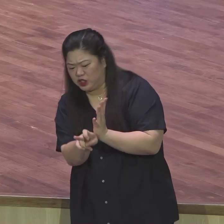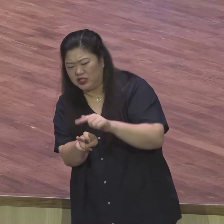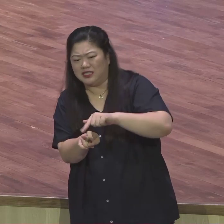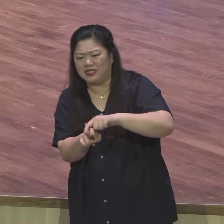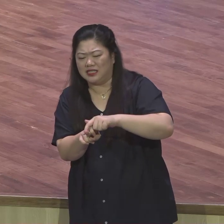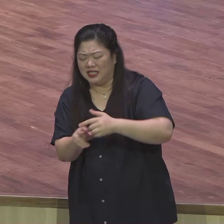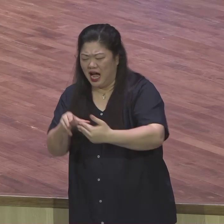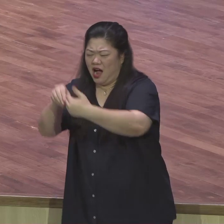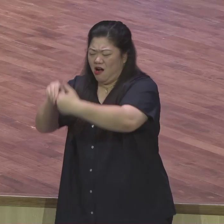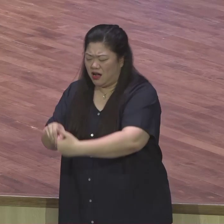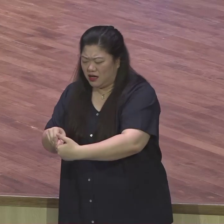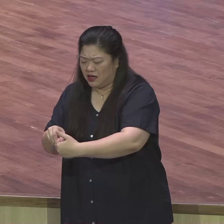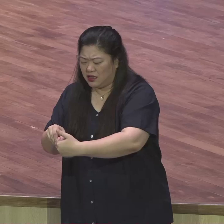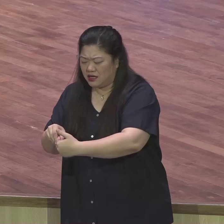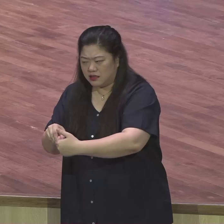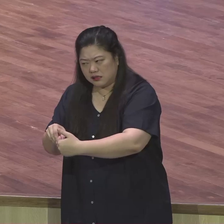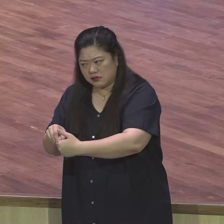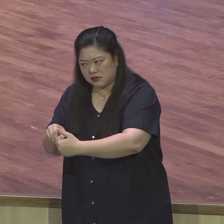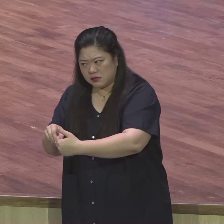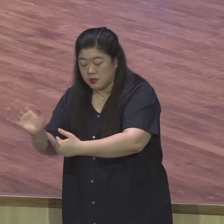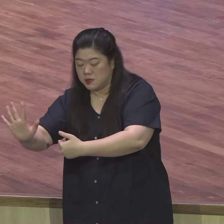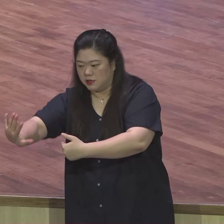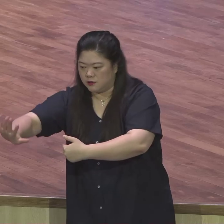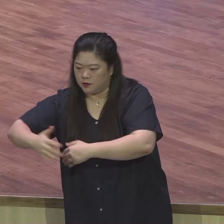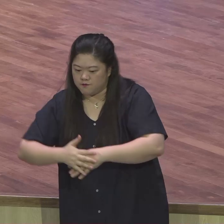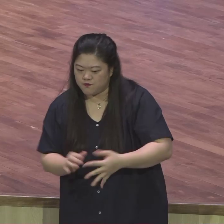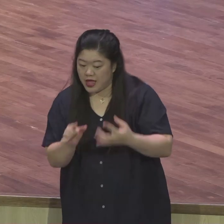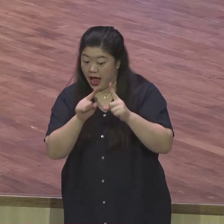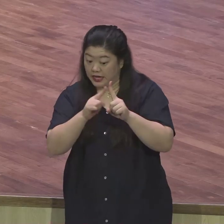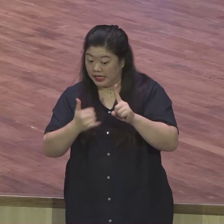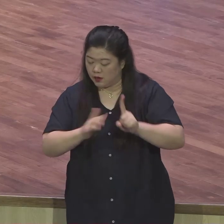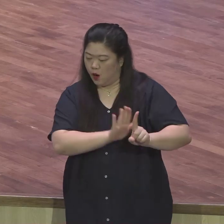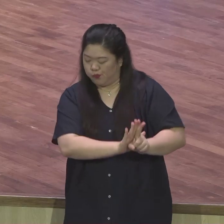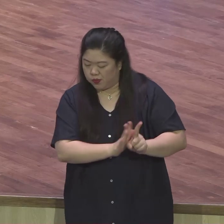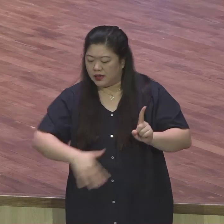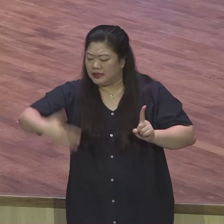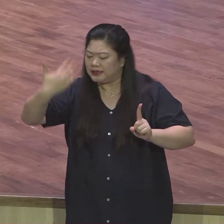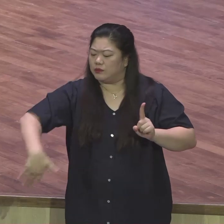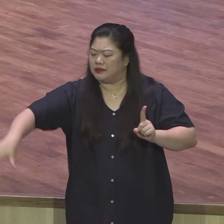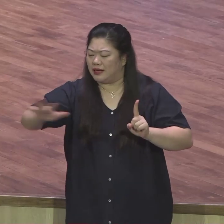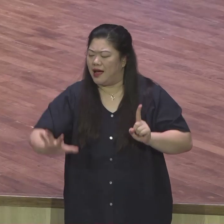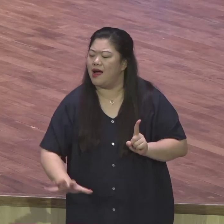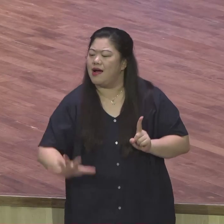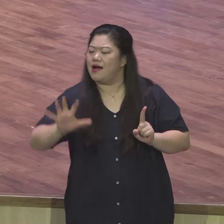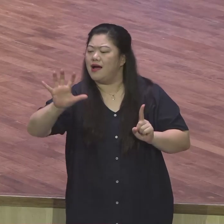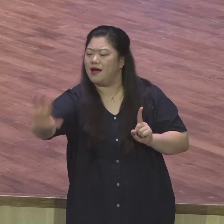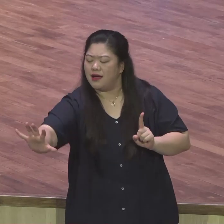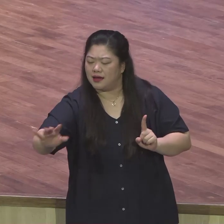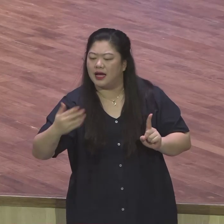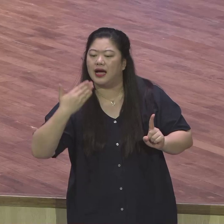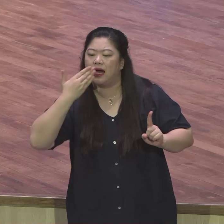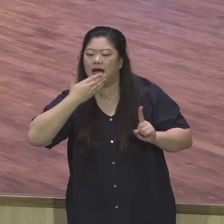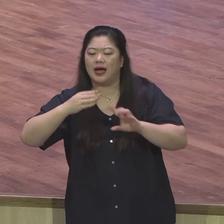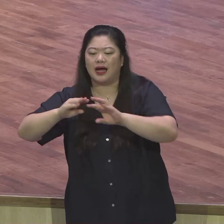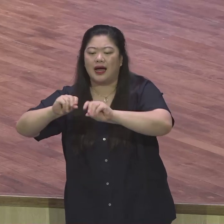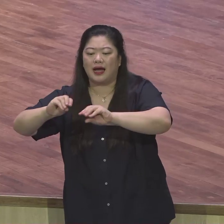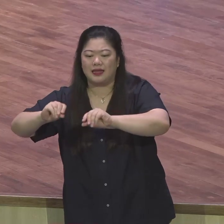곡식을 가지고 가난으로 돌아갑니다. 가난으로 돌아가서 거기서 이제 형들이 이제 아버지 야곱에게